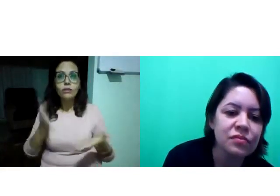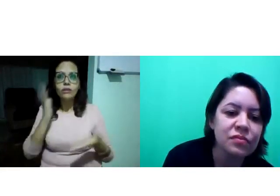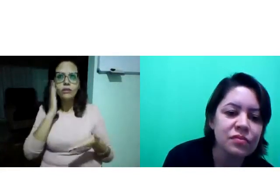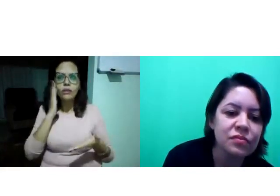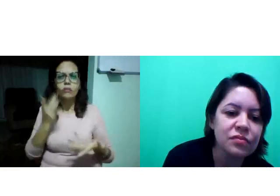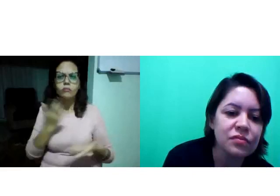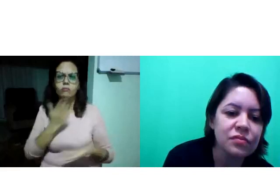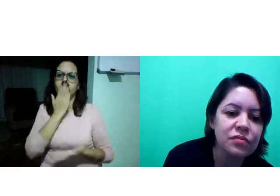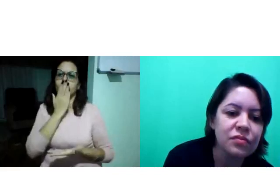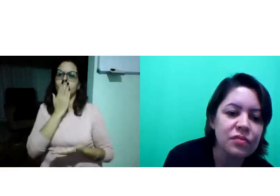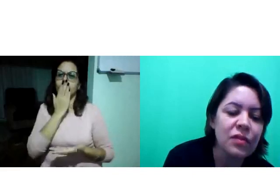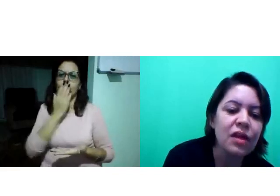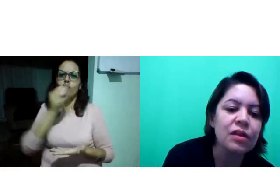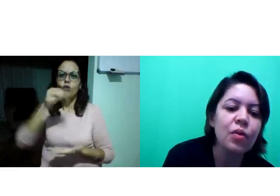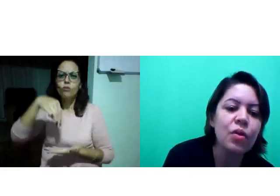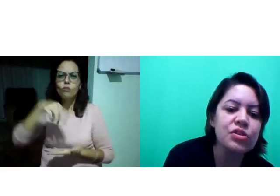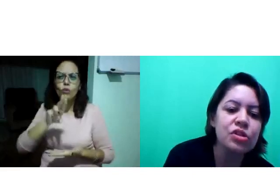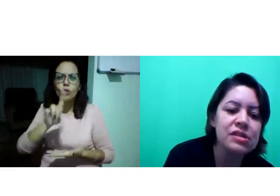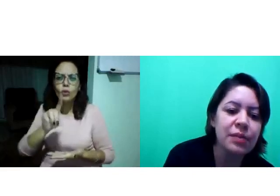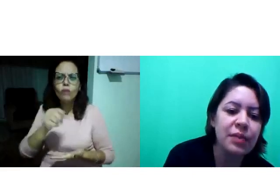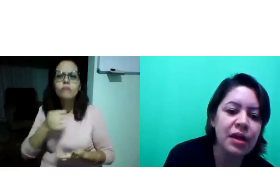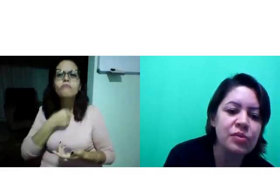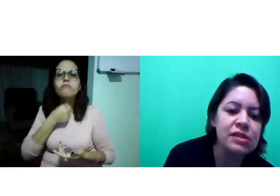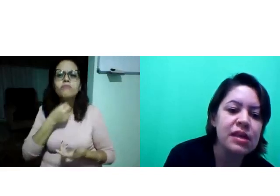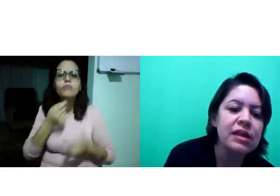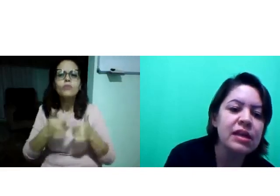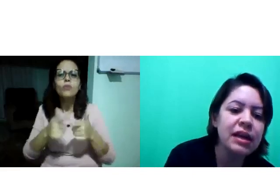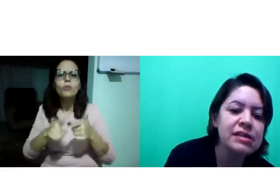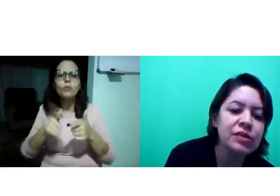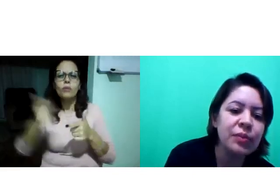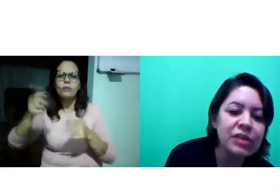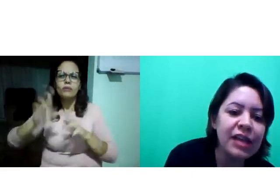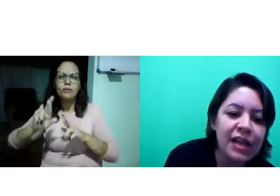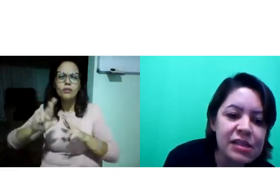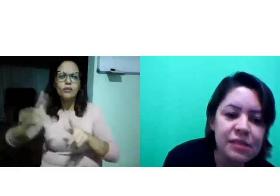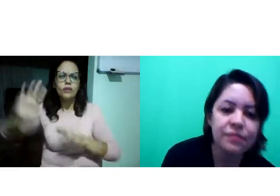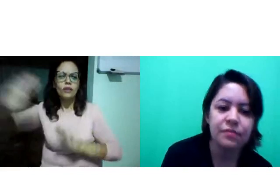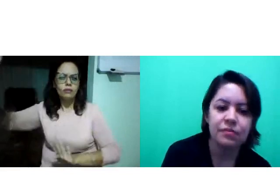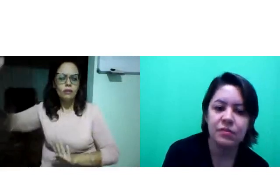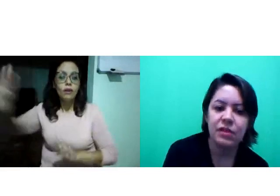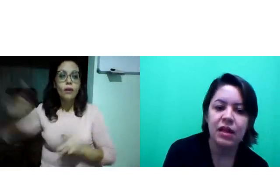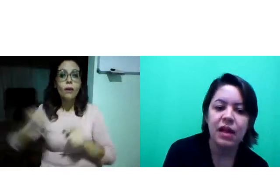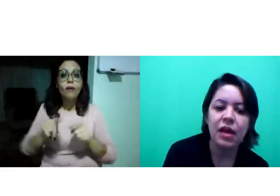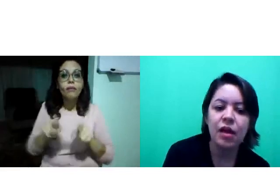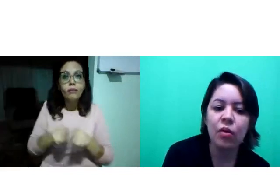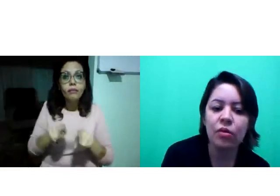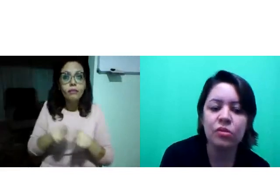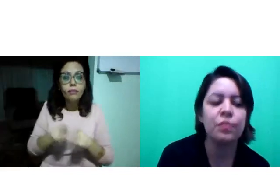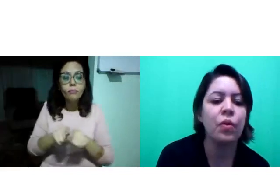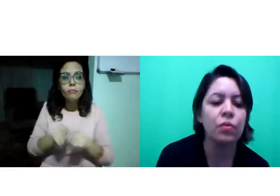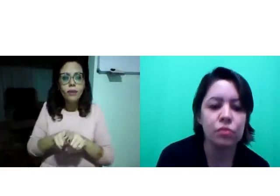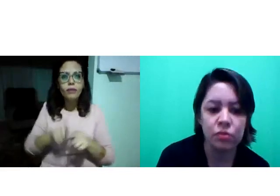Não combina Então, hoje nós sabemos que a questão da mudez é